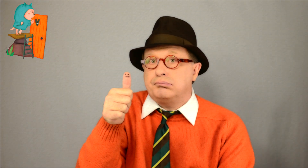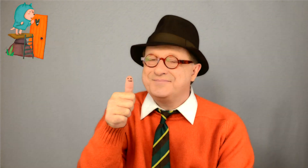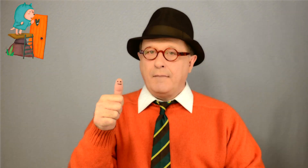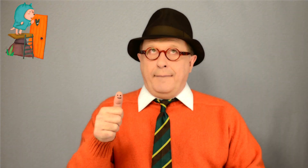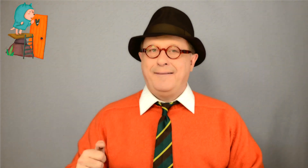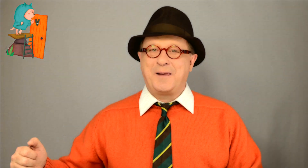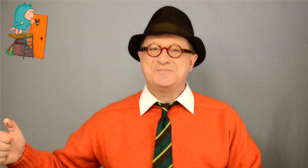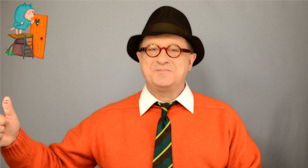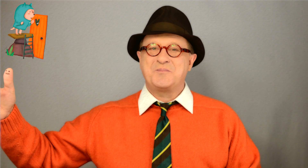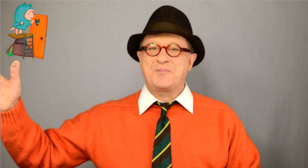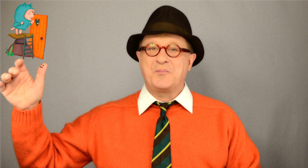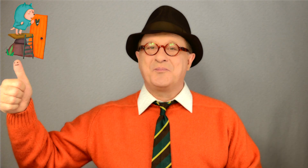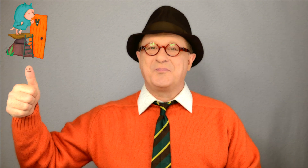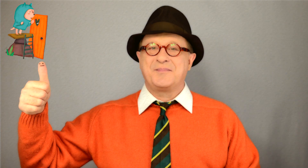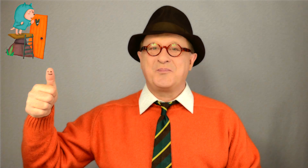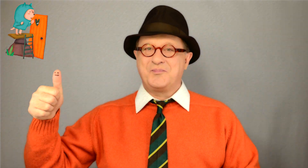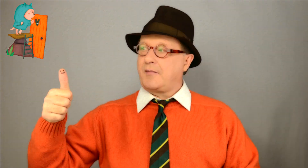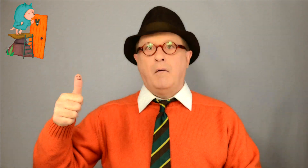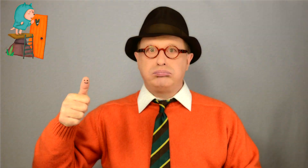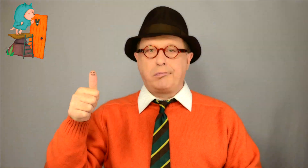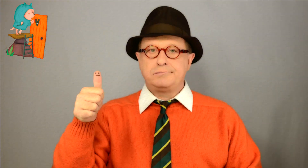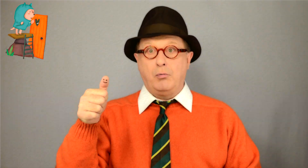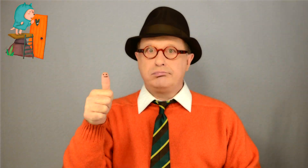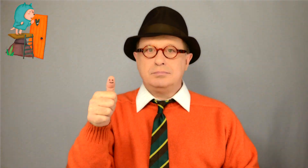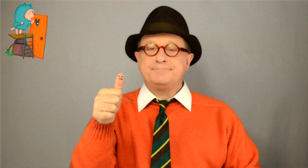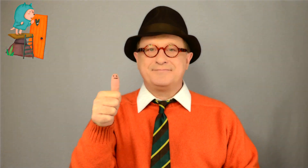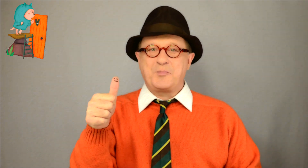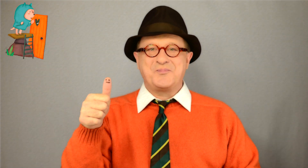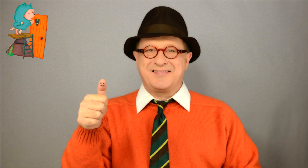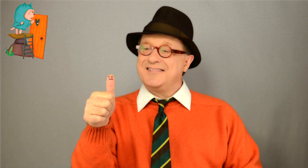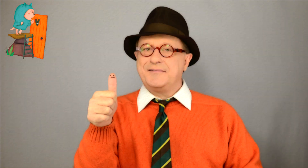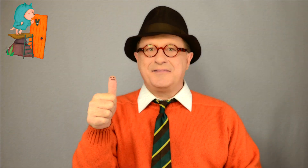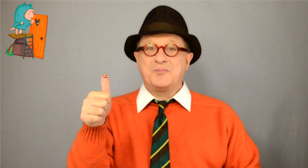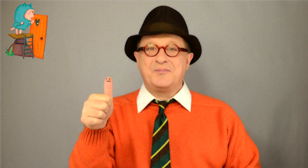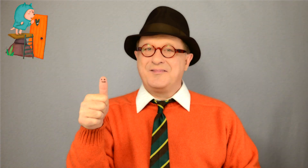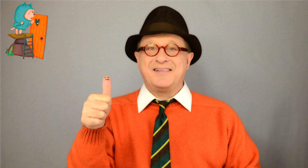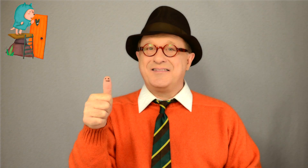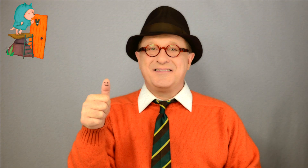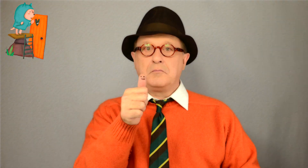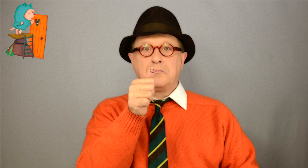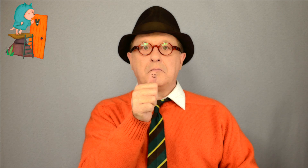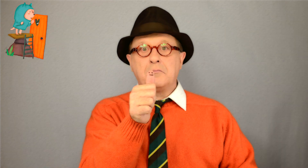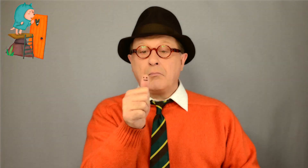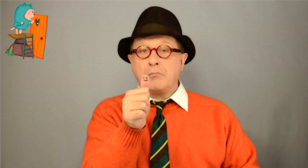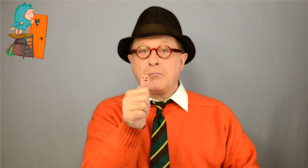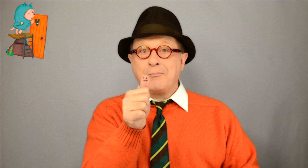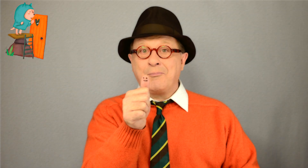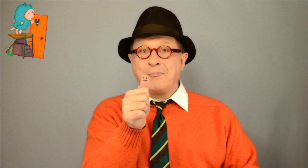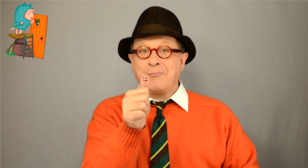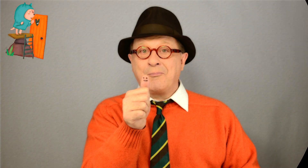quelqu'un ? Poussine est bien malin Veut frapper chez ses voisins Qui est là ? Ben c'est moi